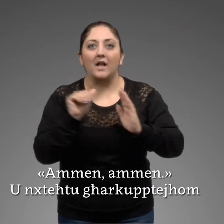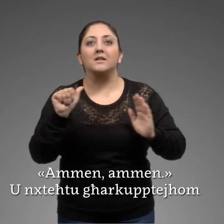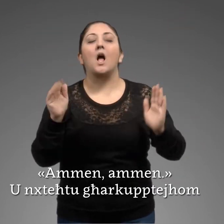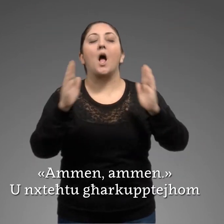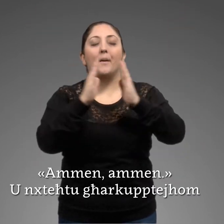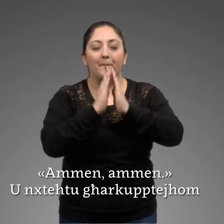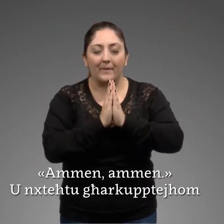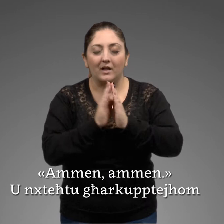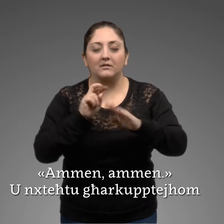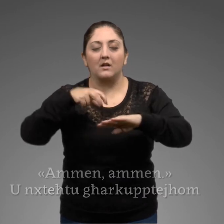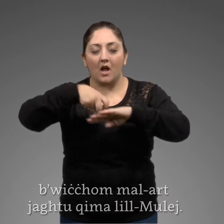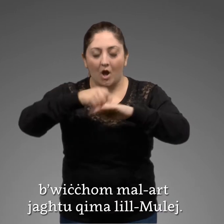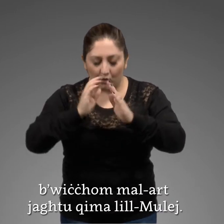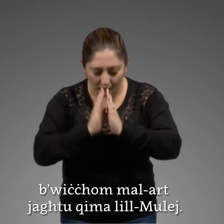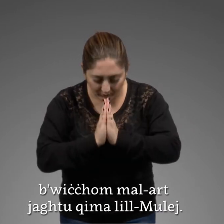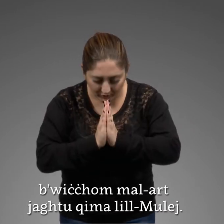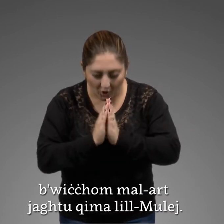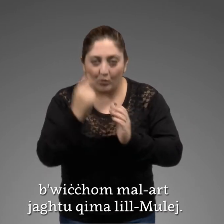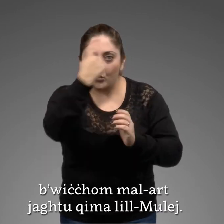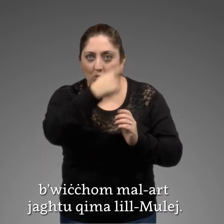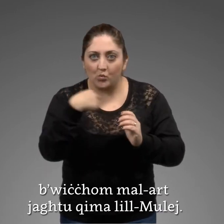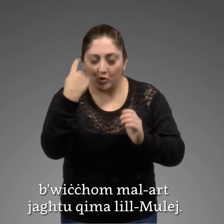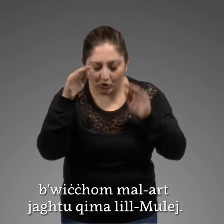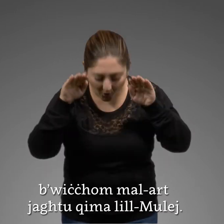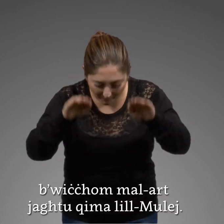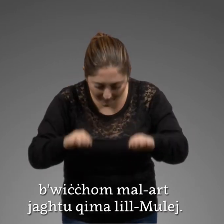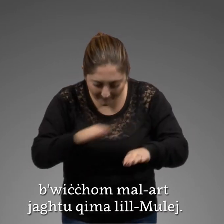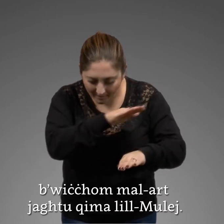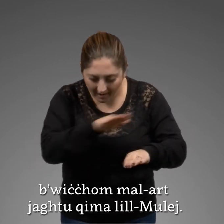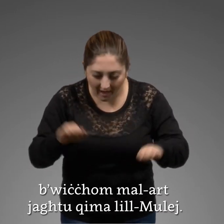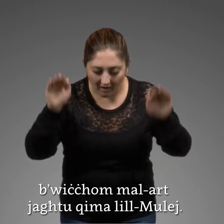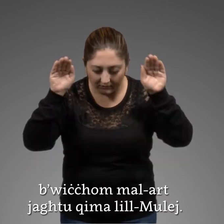Unċteħtu għarku btejum bwittxum mal-art jiatu jima l-mulej